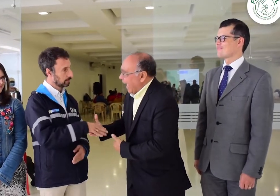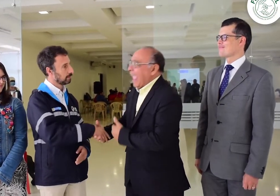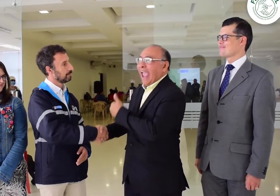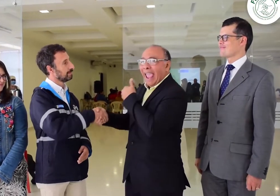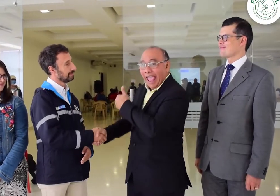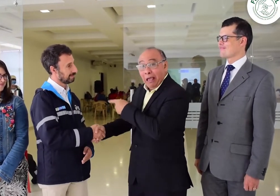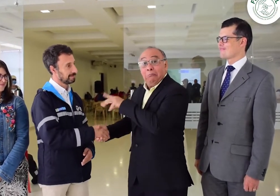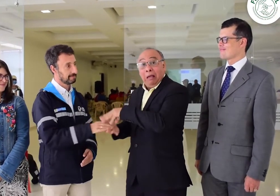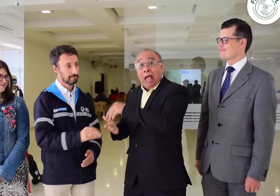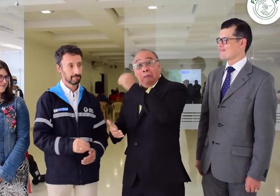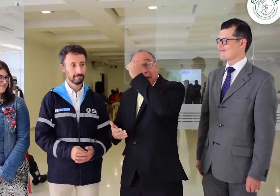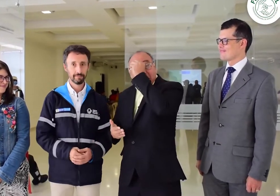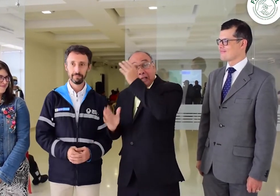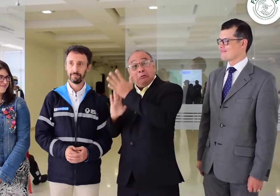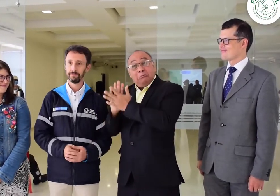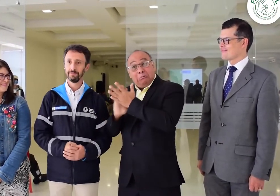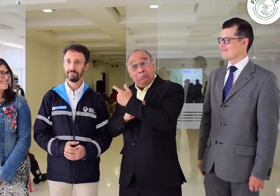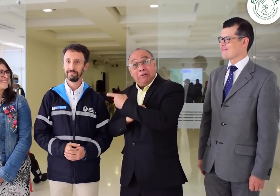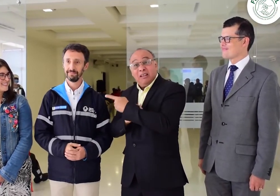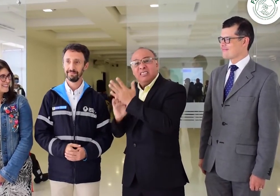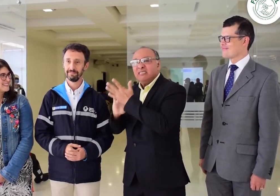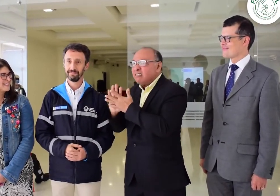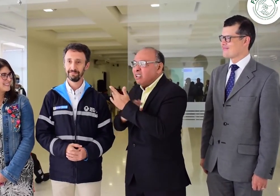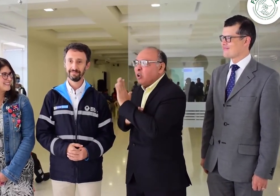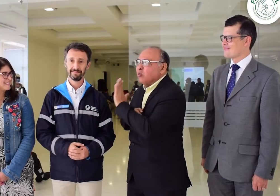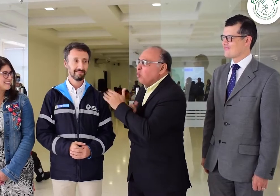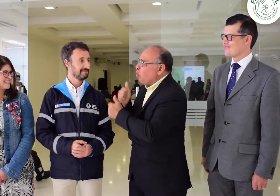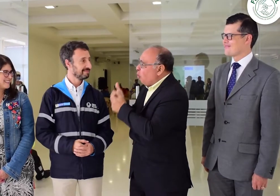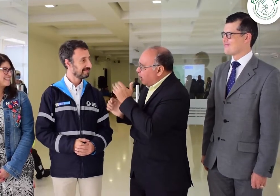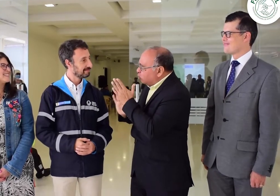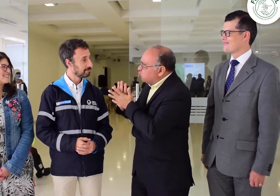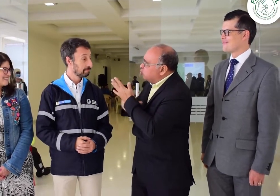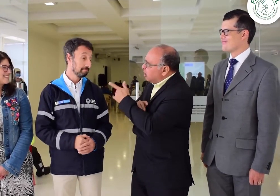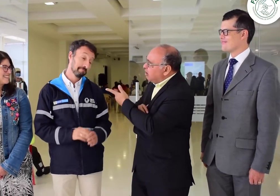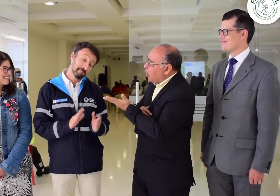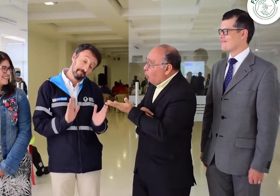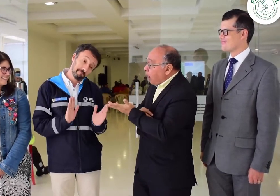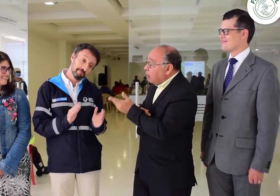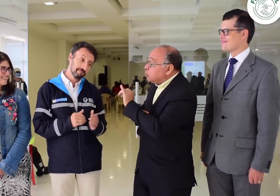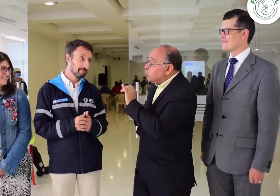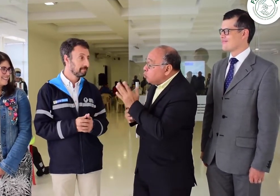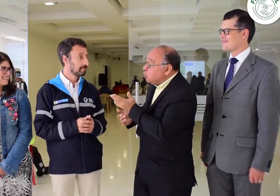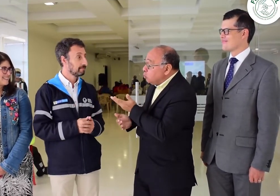señor director. Muy bien, el señor director ya ha aprendido lengua de señas. Cuéntanos cuál es su seña.